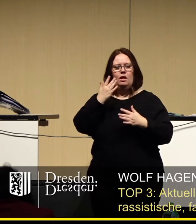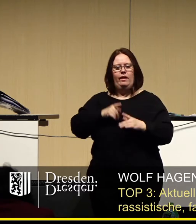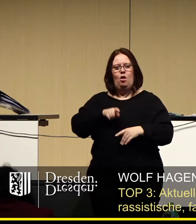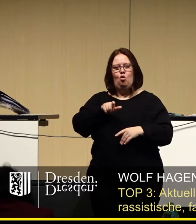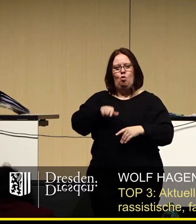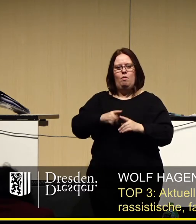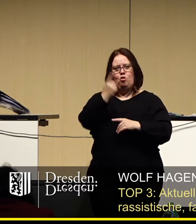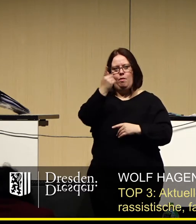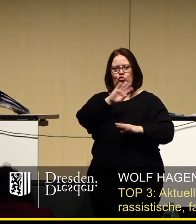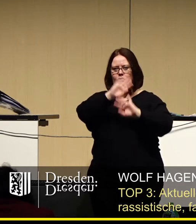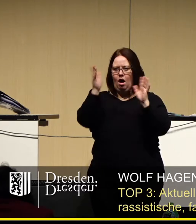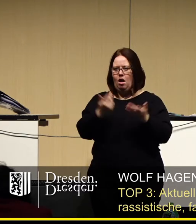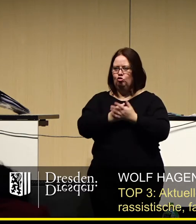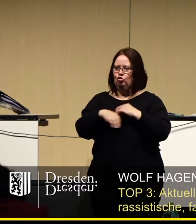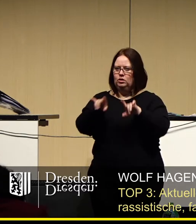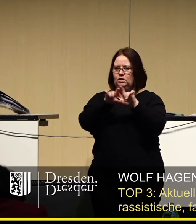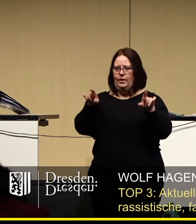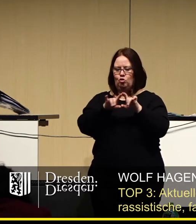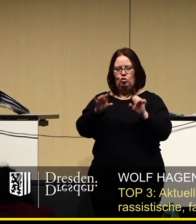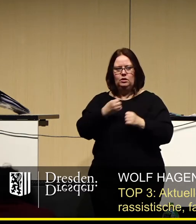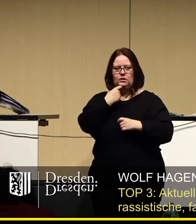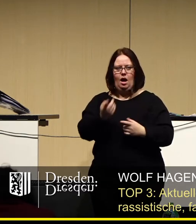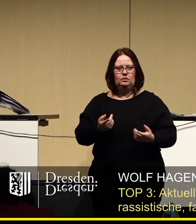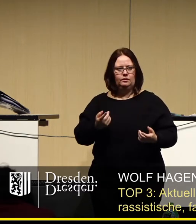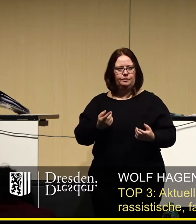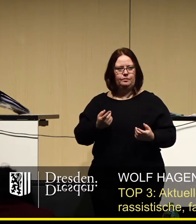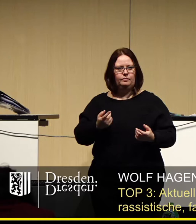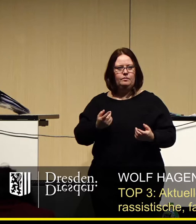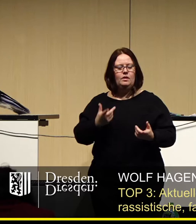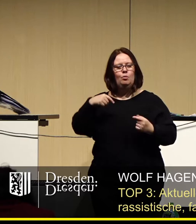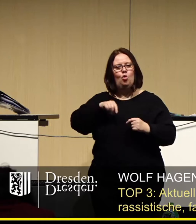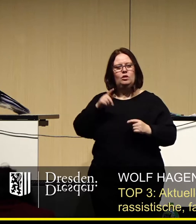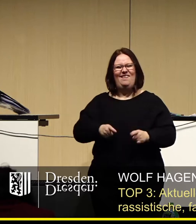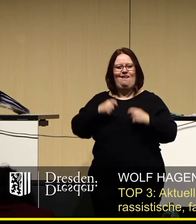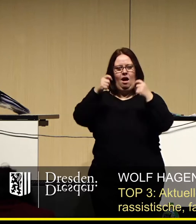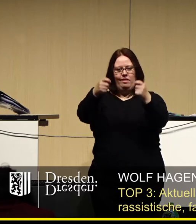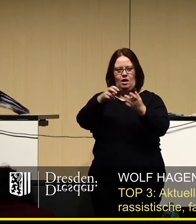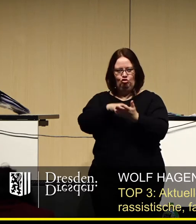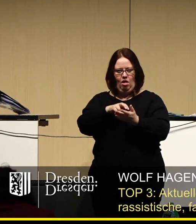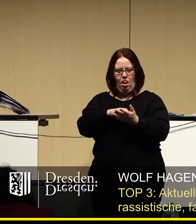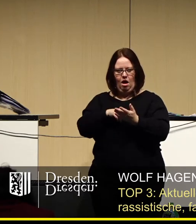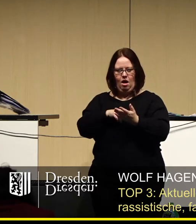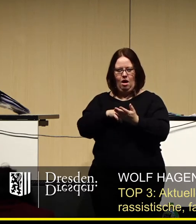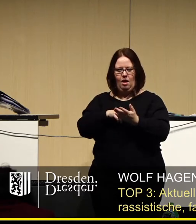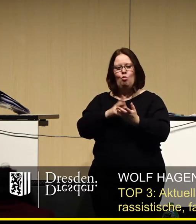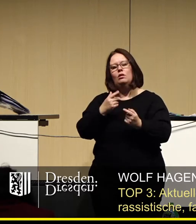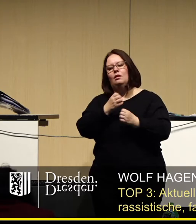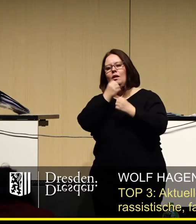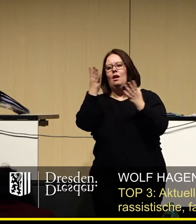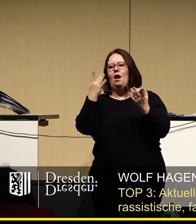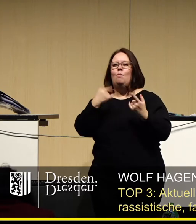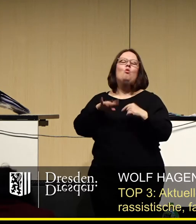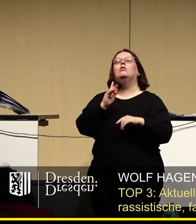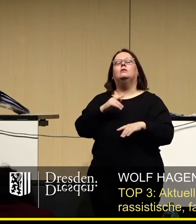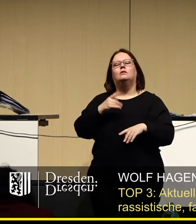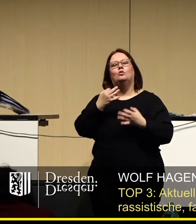Hilbert eigentlich bereits alles Wesentliche zum Thema dieser Aktuellen Stunde gesagt. Dass die Antragsteller es hier natürlich wie immer ausdrücklich